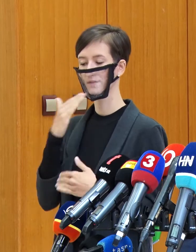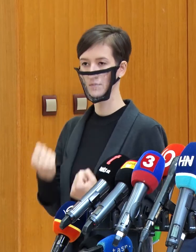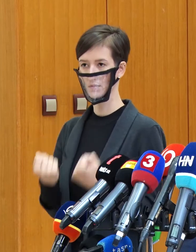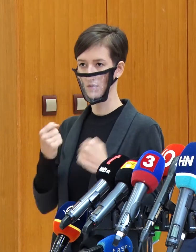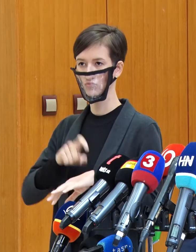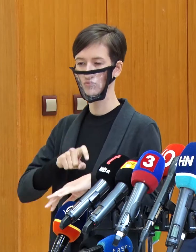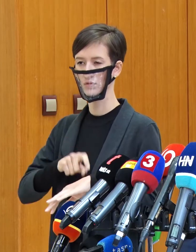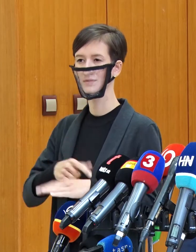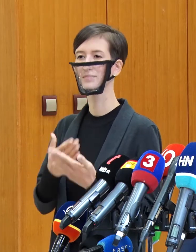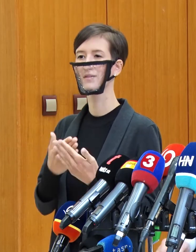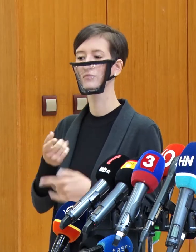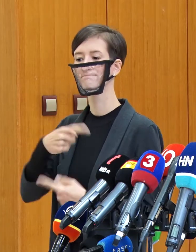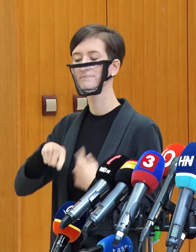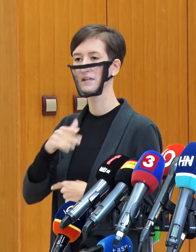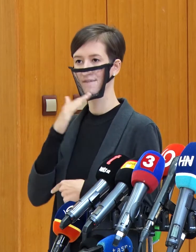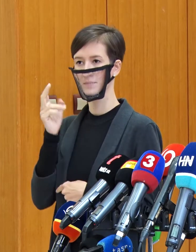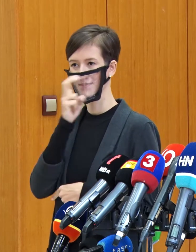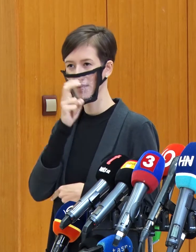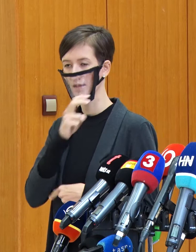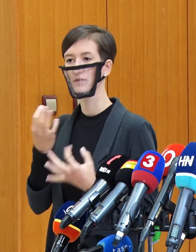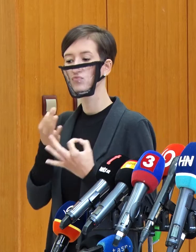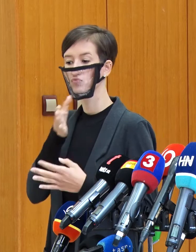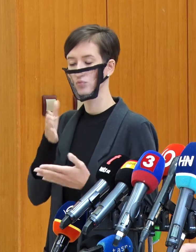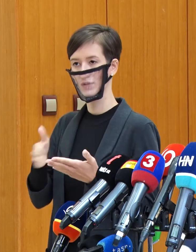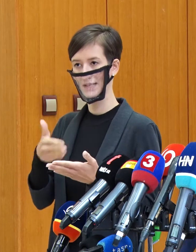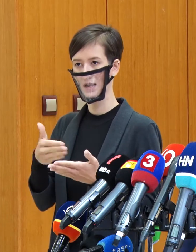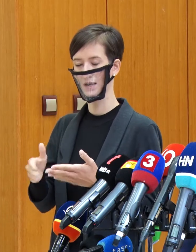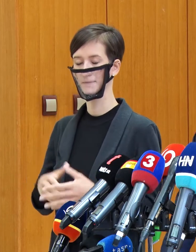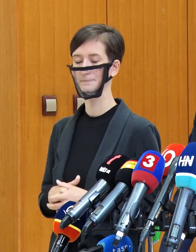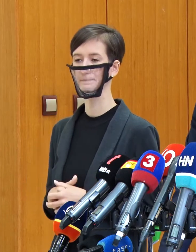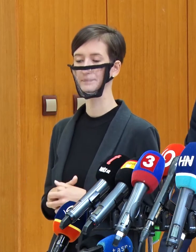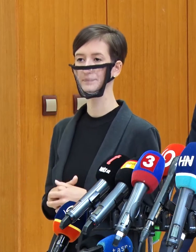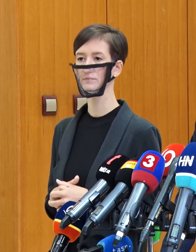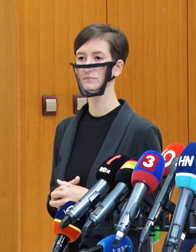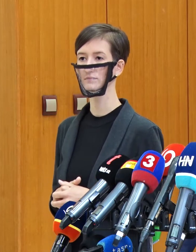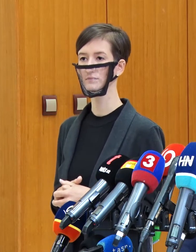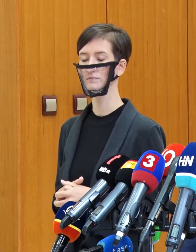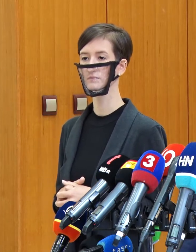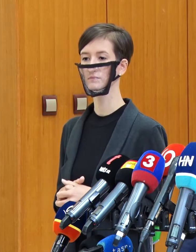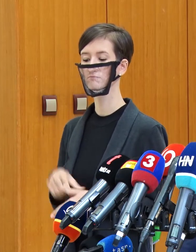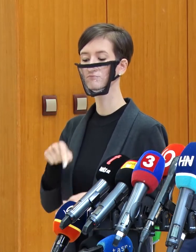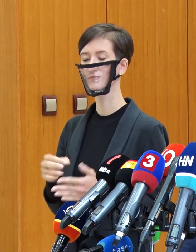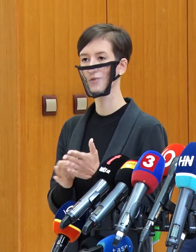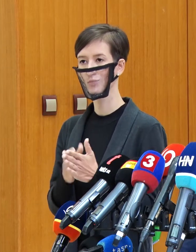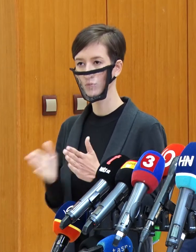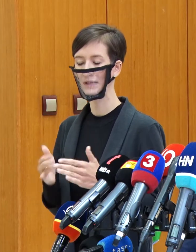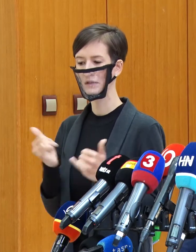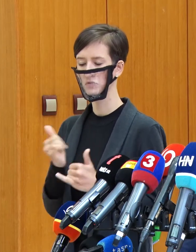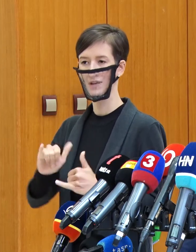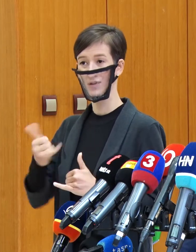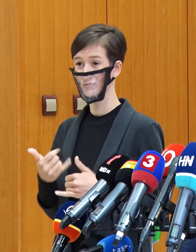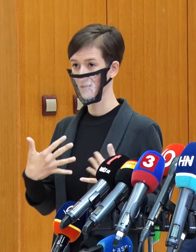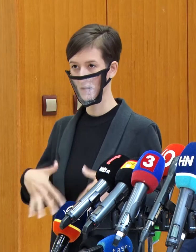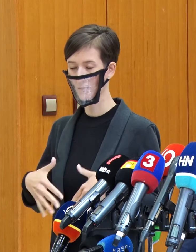čakajú Európu a slovenských občanov. Je to bezprecedentné obdobie, pripomeniem len, že v druhom